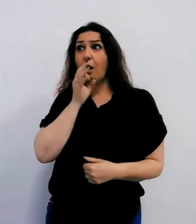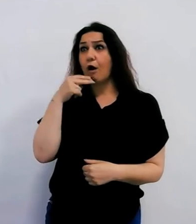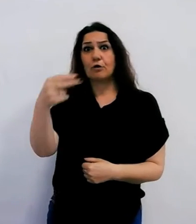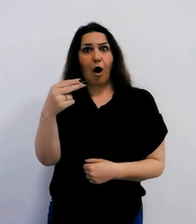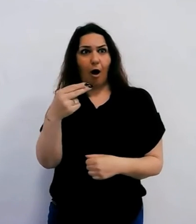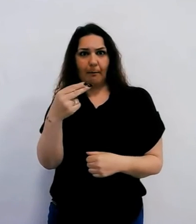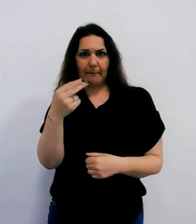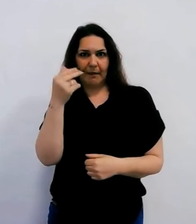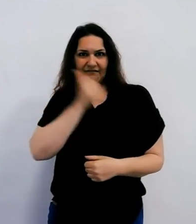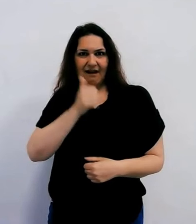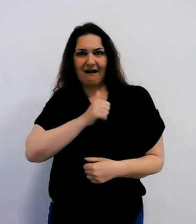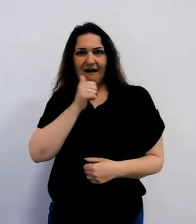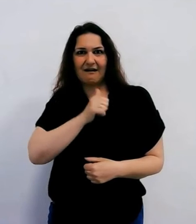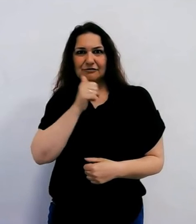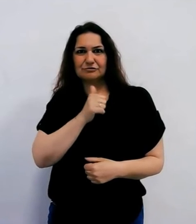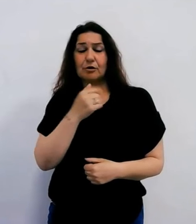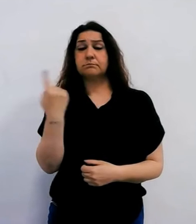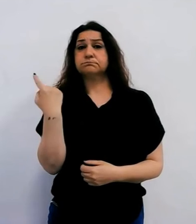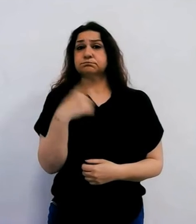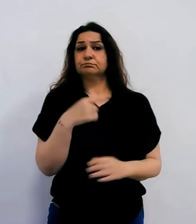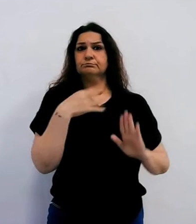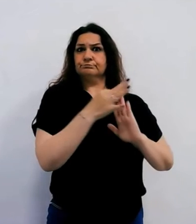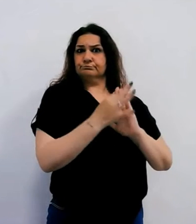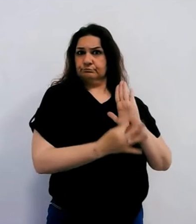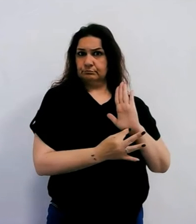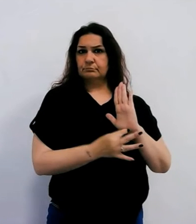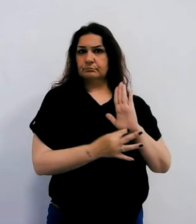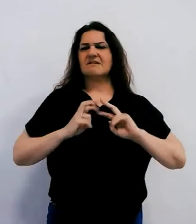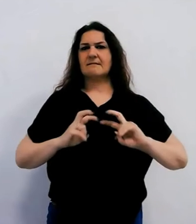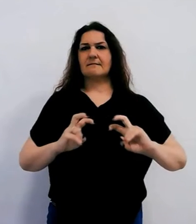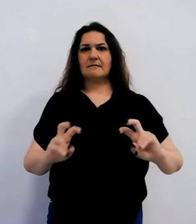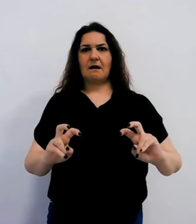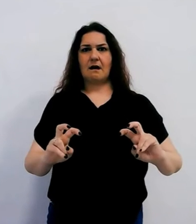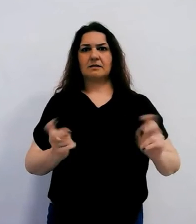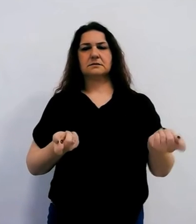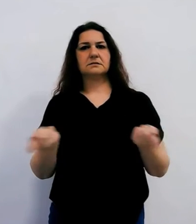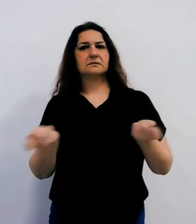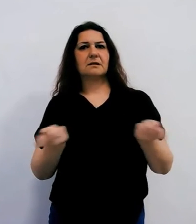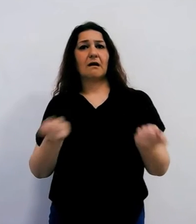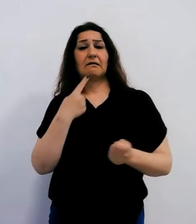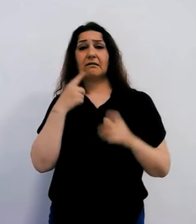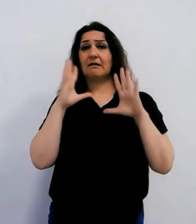dei punti particolari di un'inchiesta coordinata dai carabinieri.